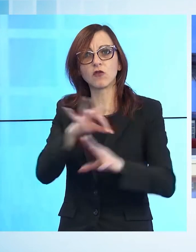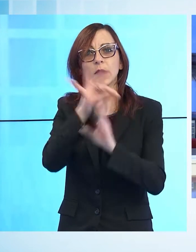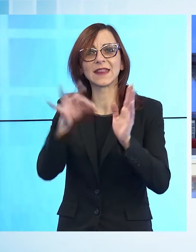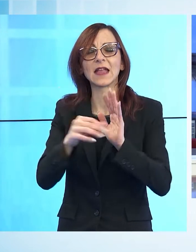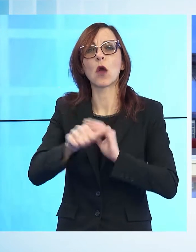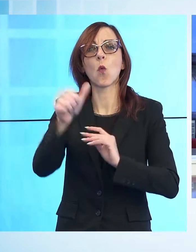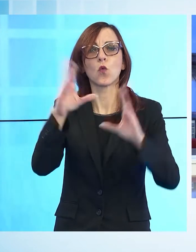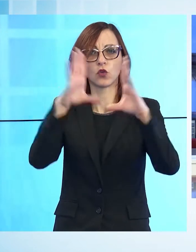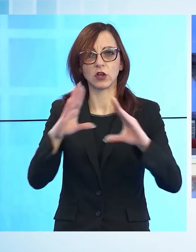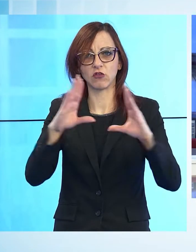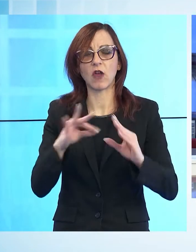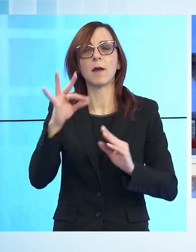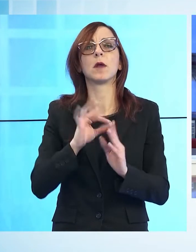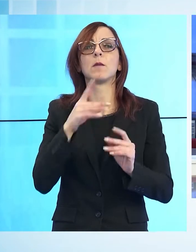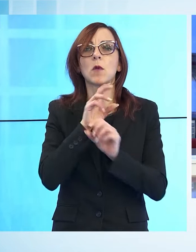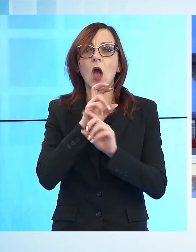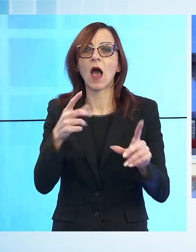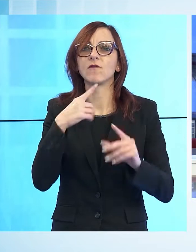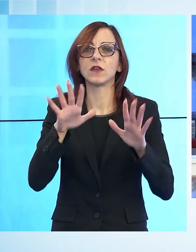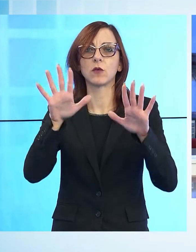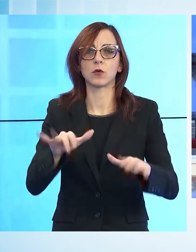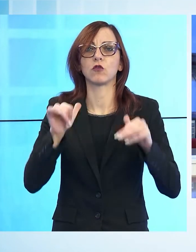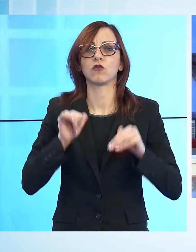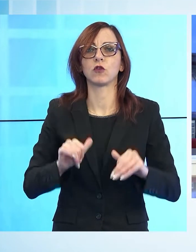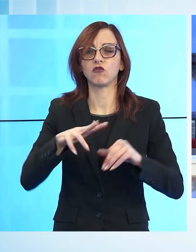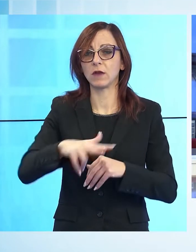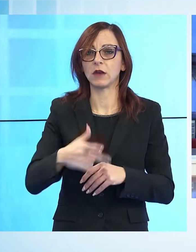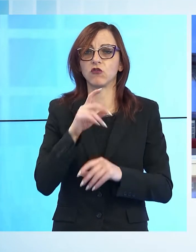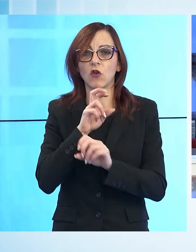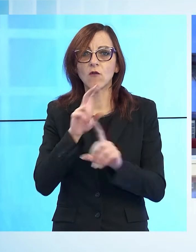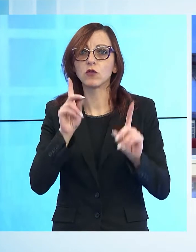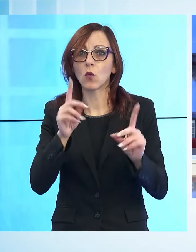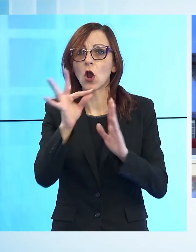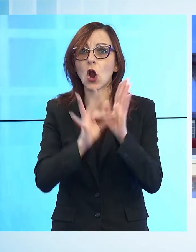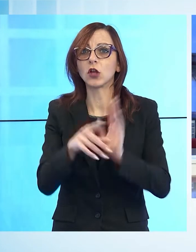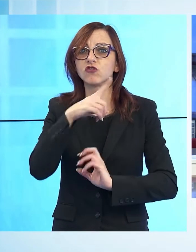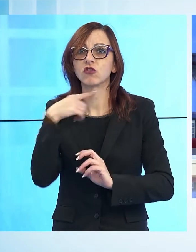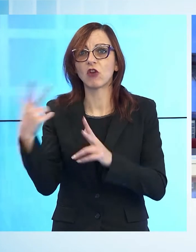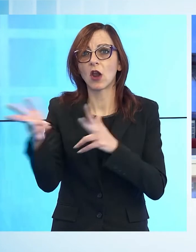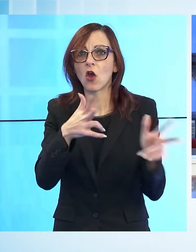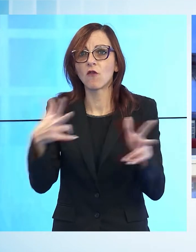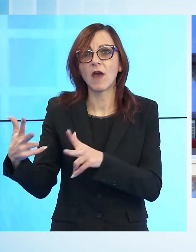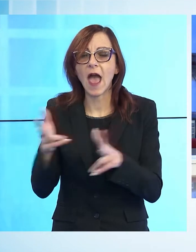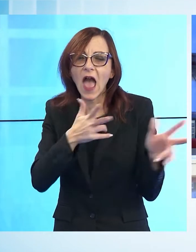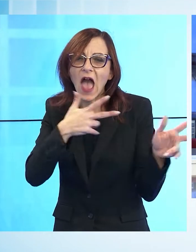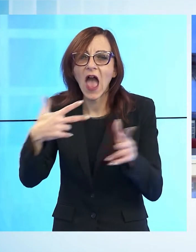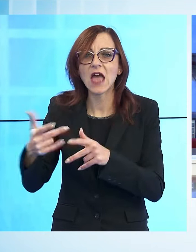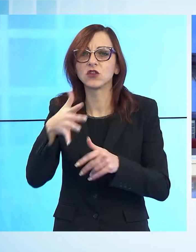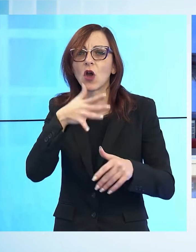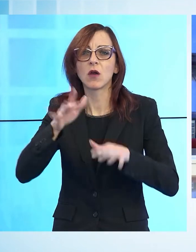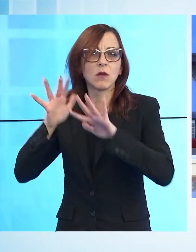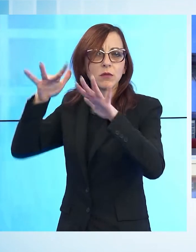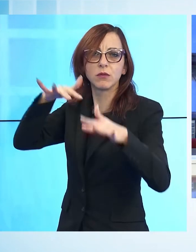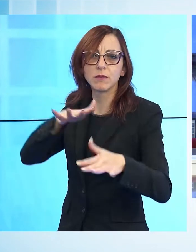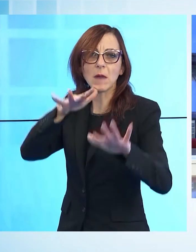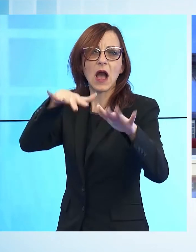sala operativa della protezione civile regionale segnala codice giallo per vento, mareggiate e rischio idrogeologico nel